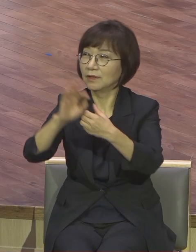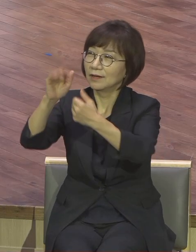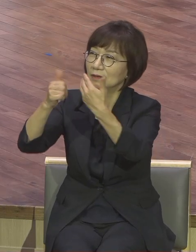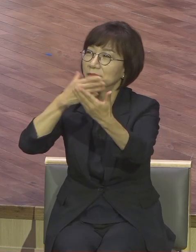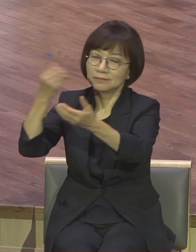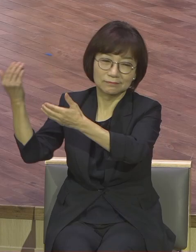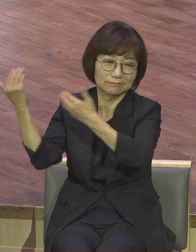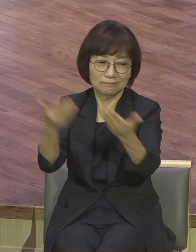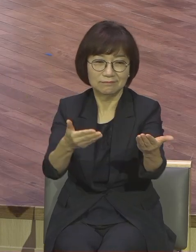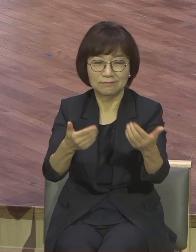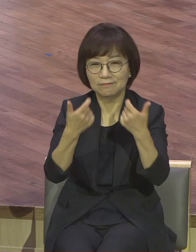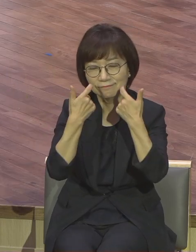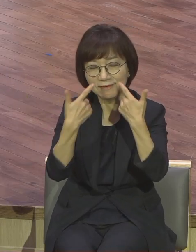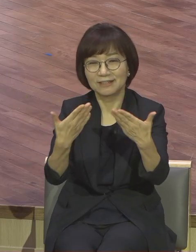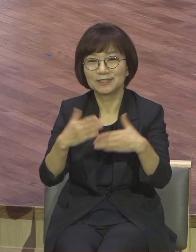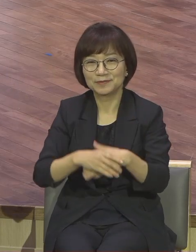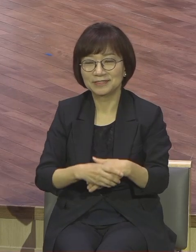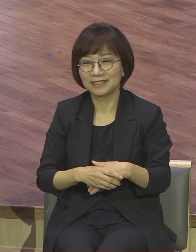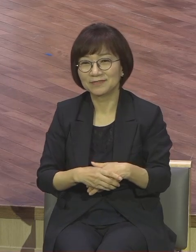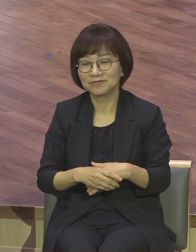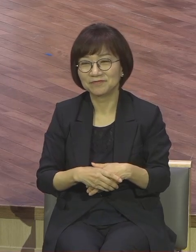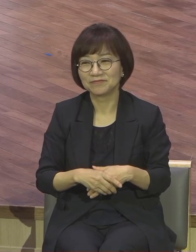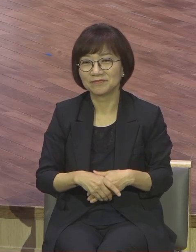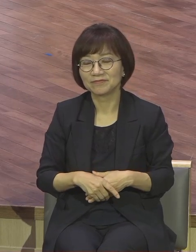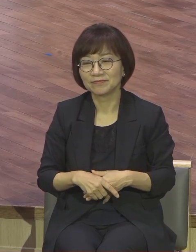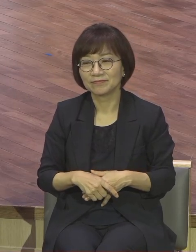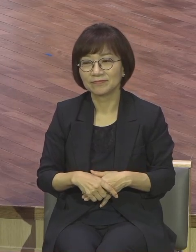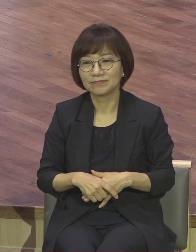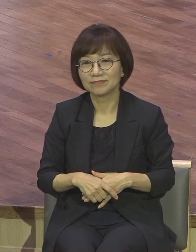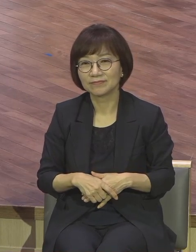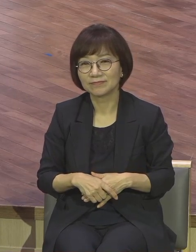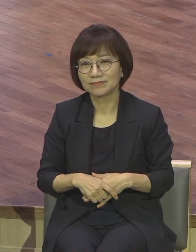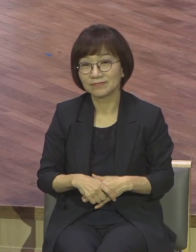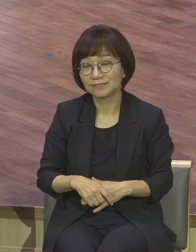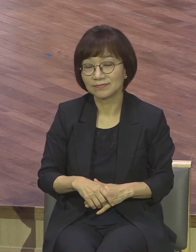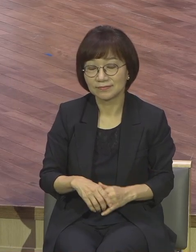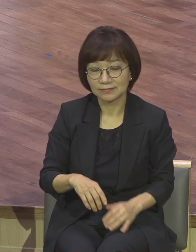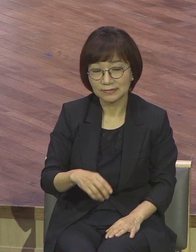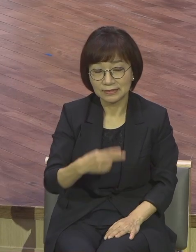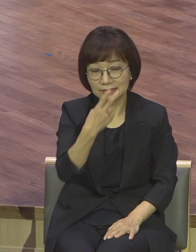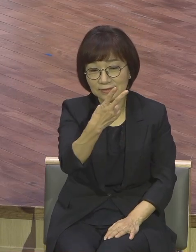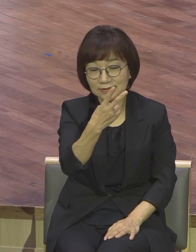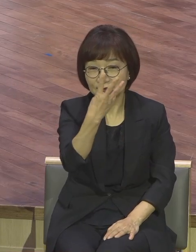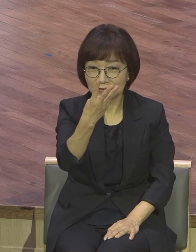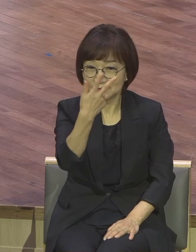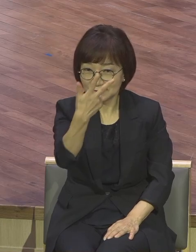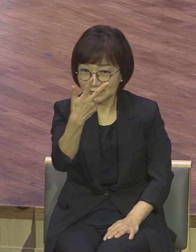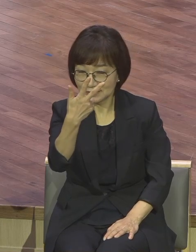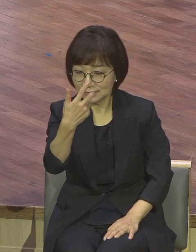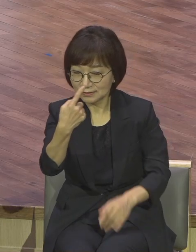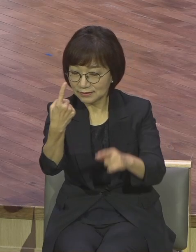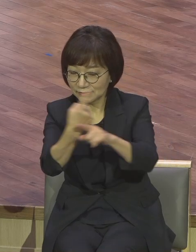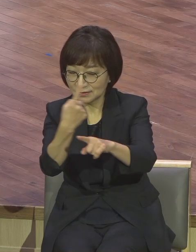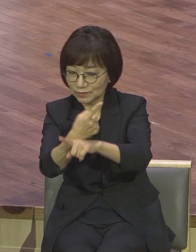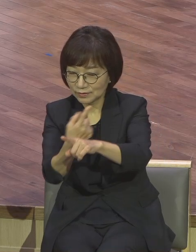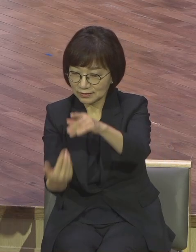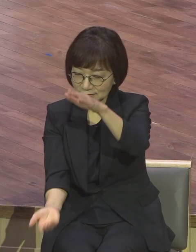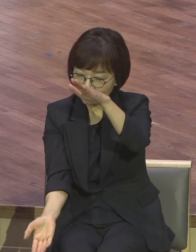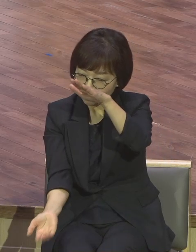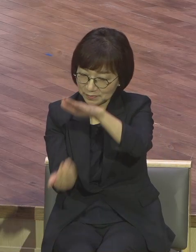그런 분들 많이 나오길 바랍니다 이거를 2, 3, 7 지우 스미스로 가는 길이다 멋지게 쓰인 받기를